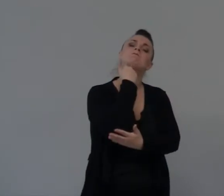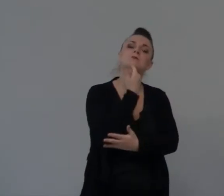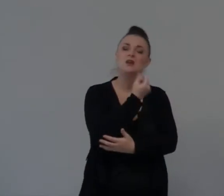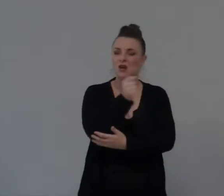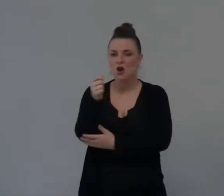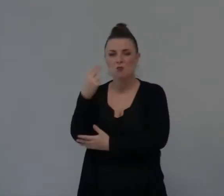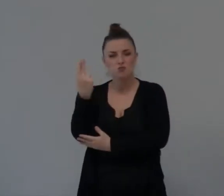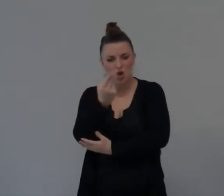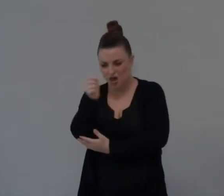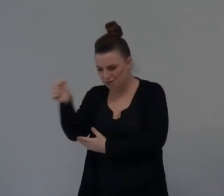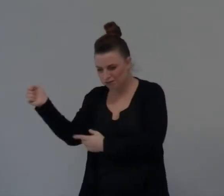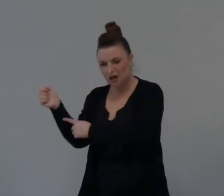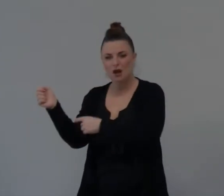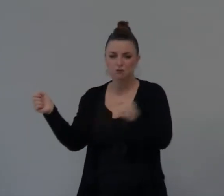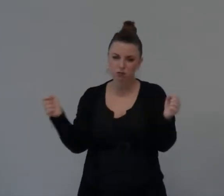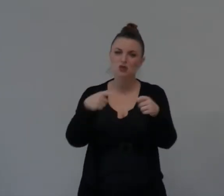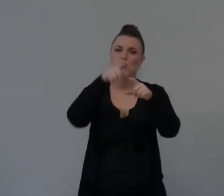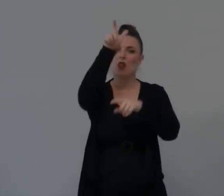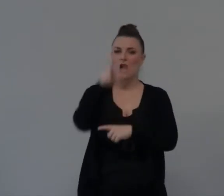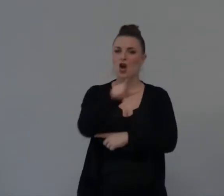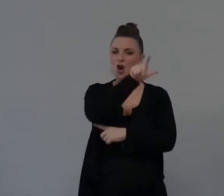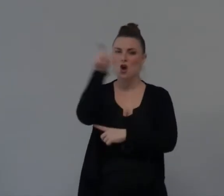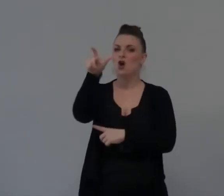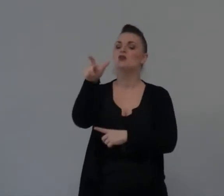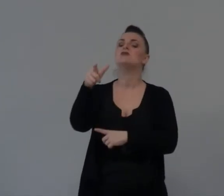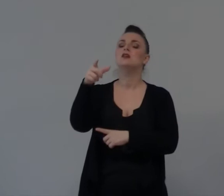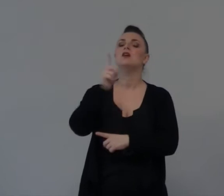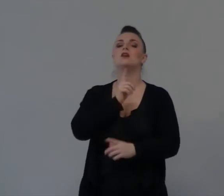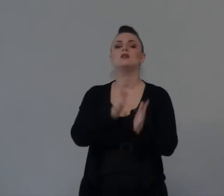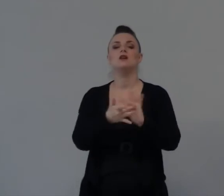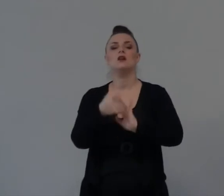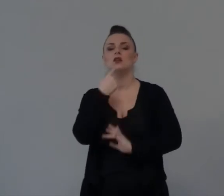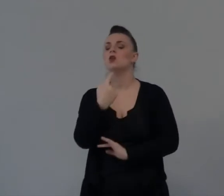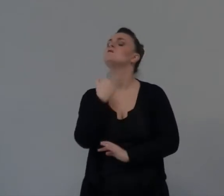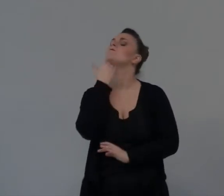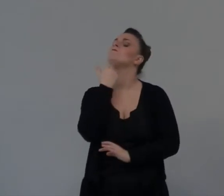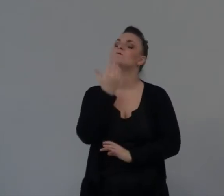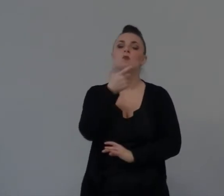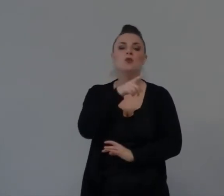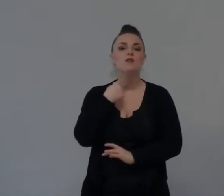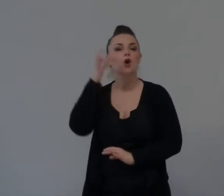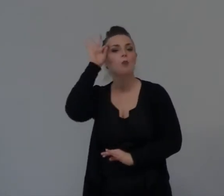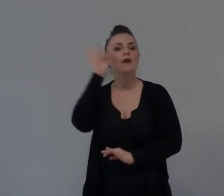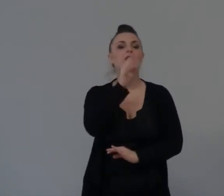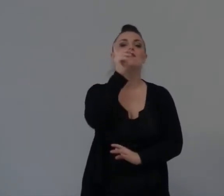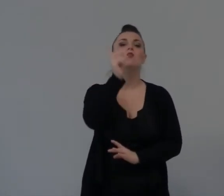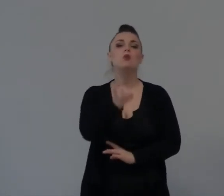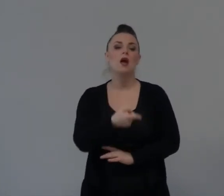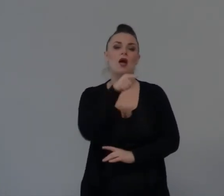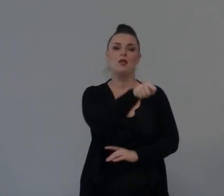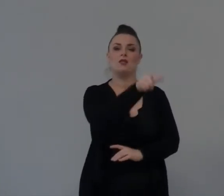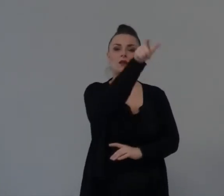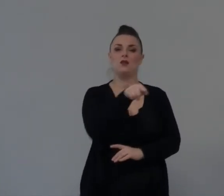una croce Ma mi interessa A te A te Va Tu vai La pena Non Da terra